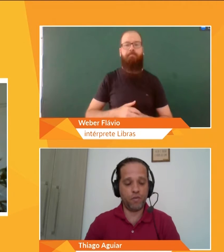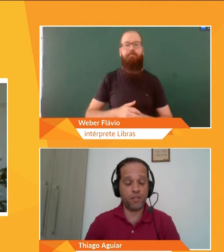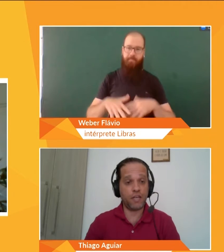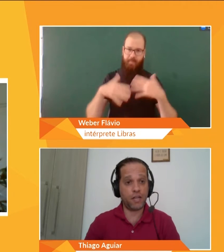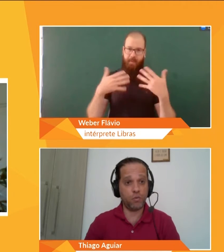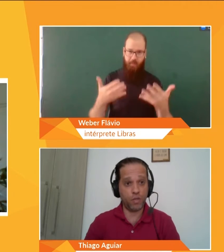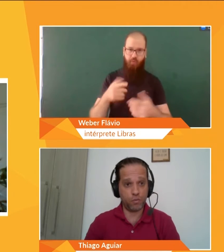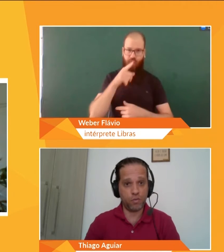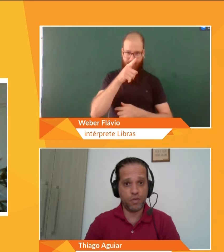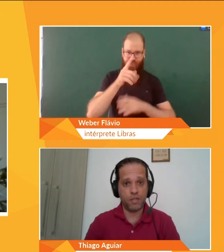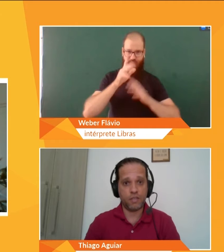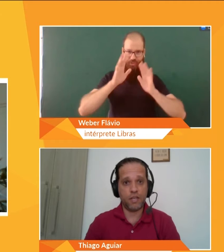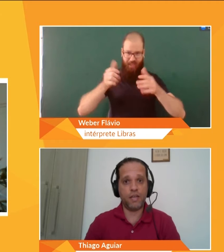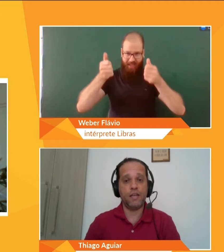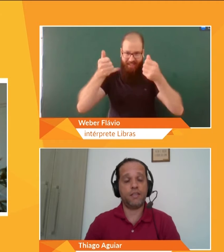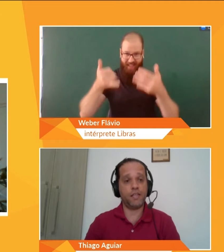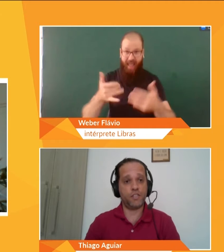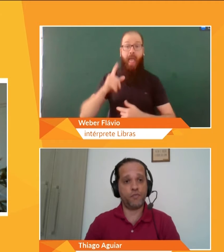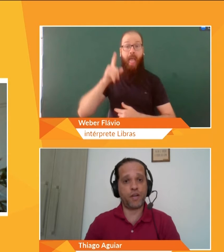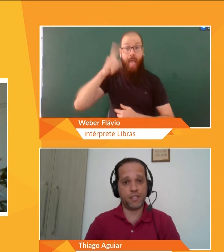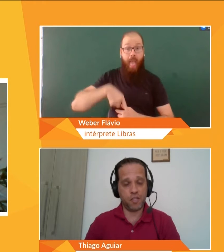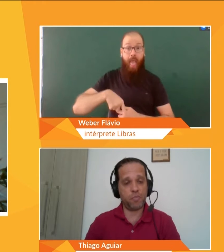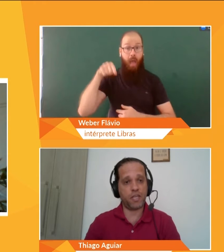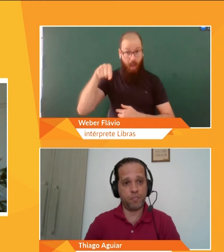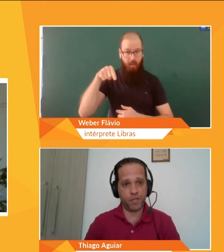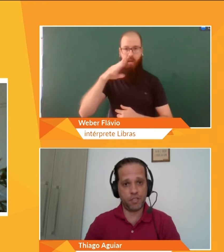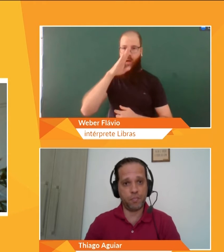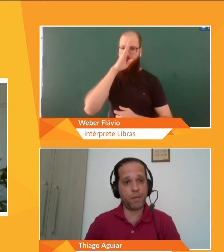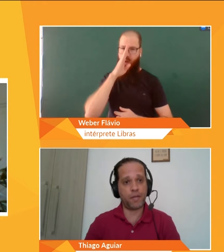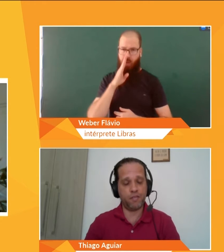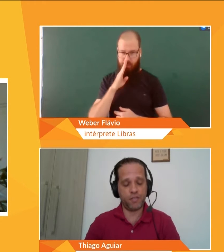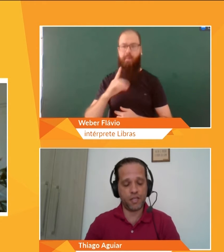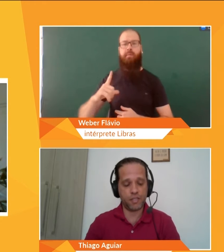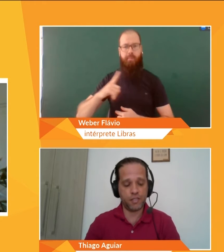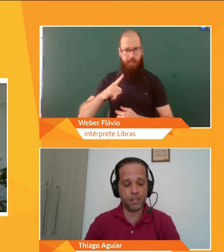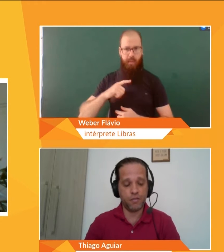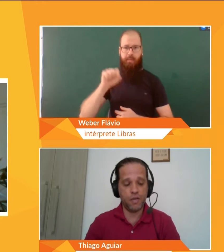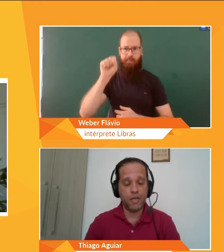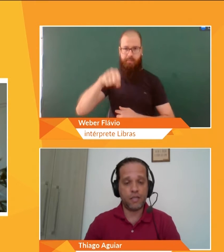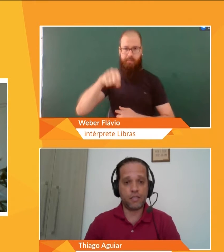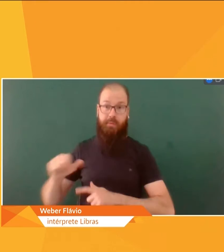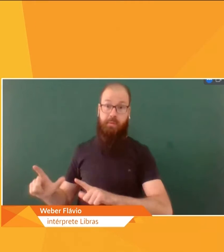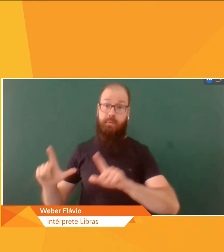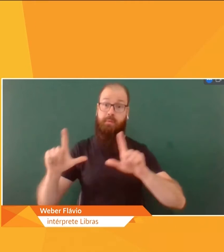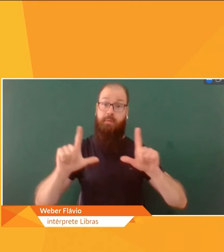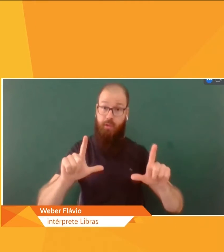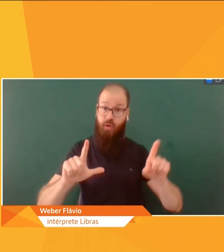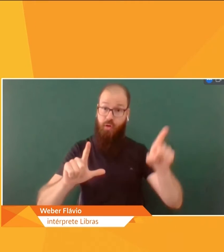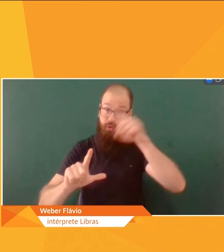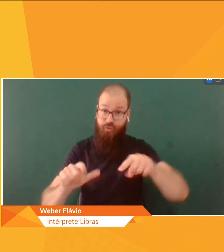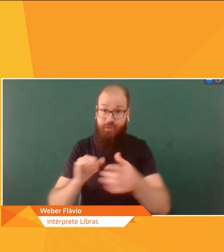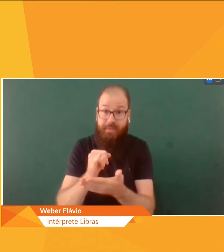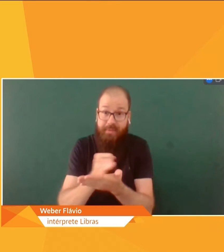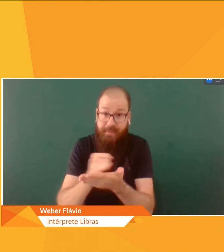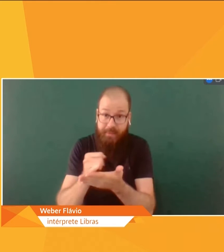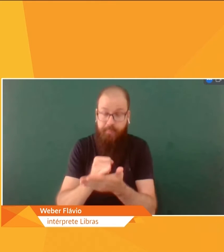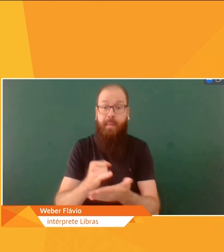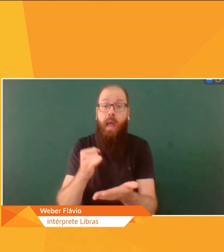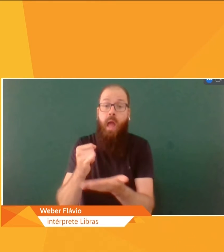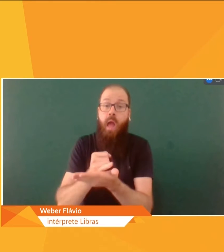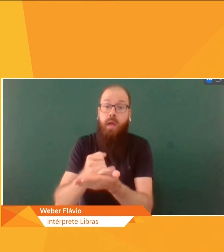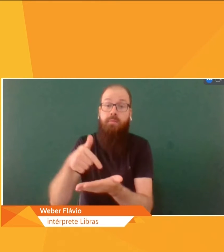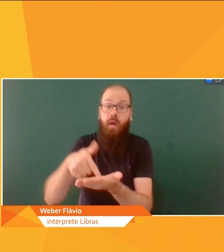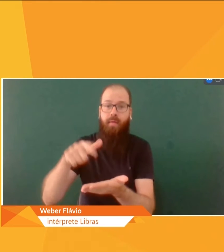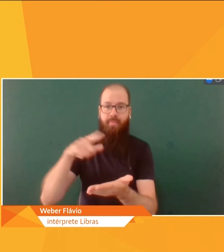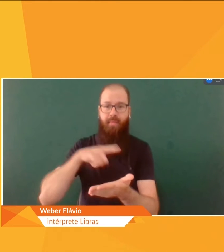já disse, né, o evento é gratuito, né? Tem certificação para quem participara, para quem fizer a inscrição, e as inscrições estão nas redes sociais do Fórum